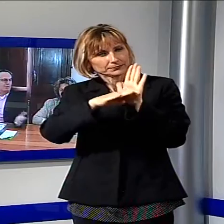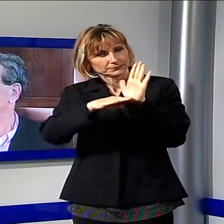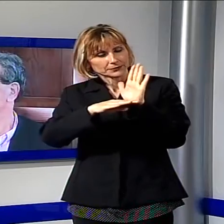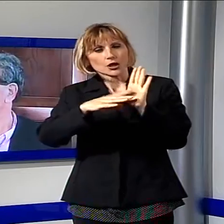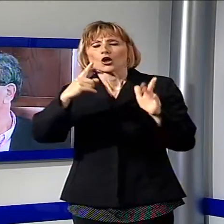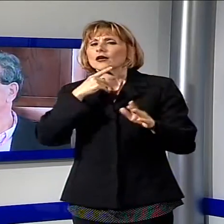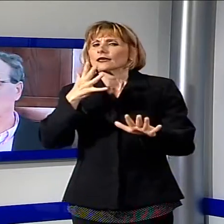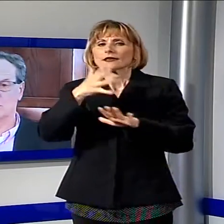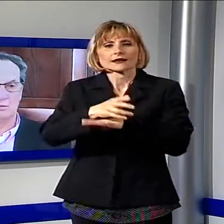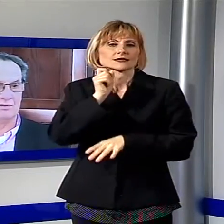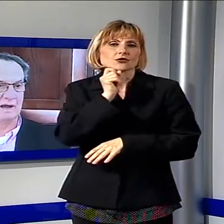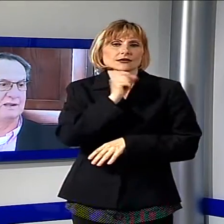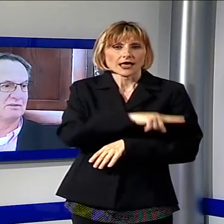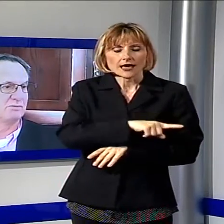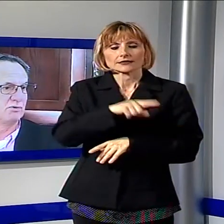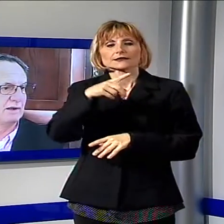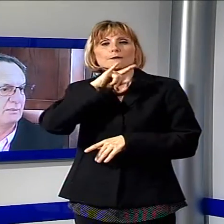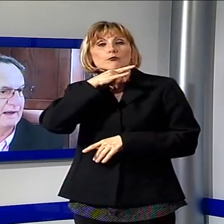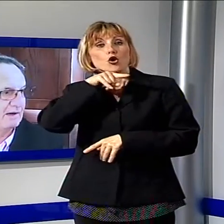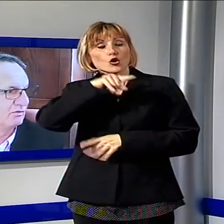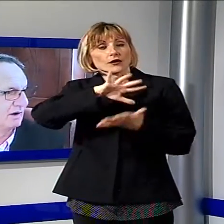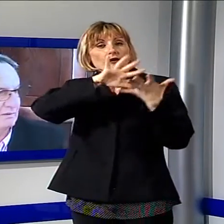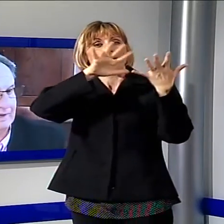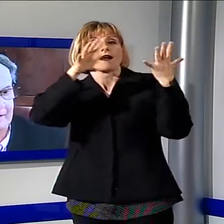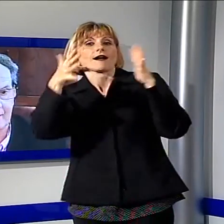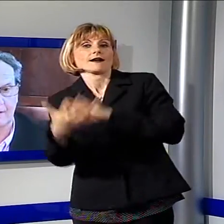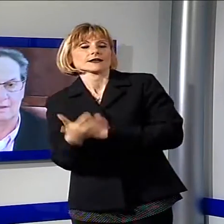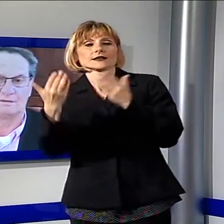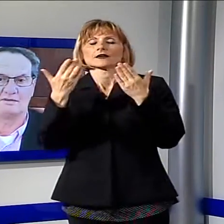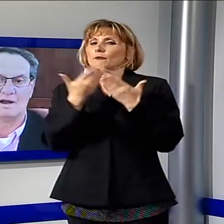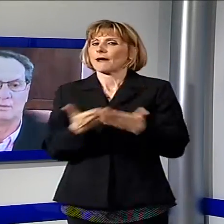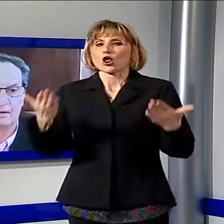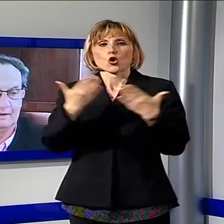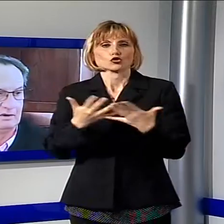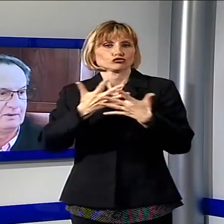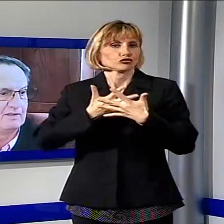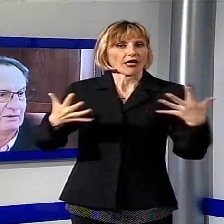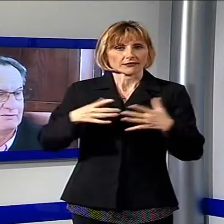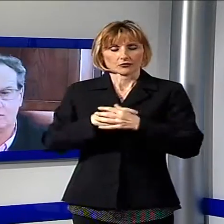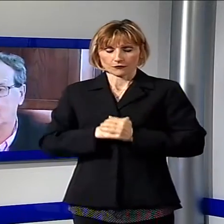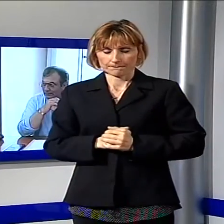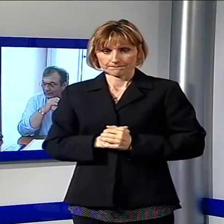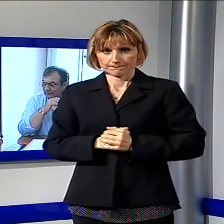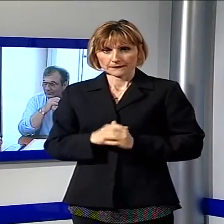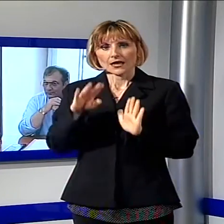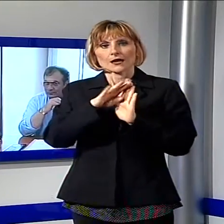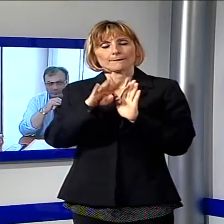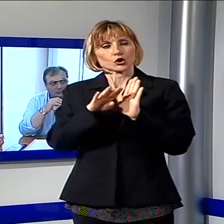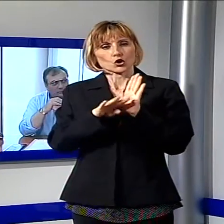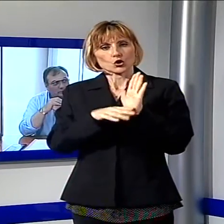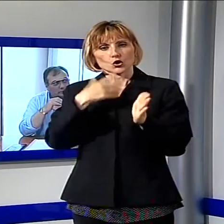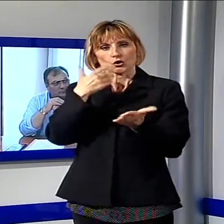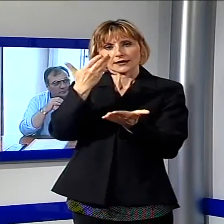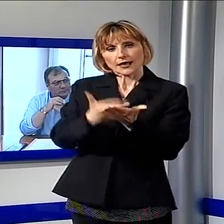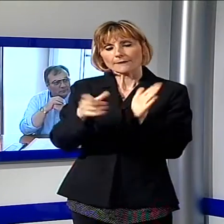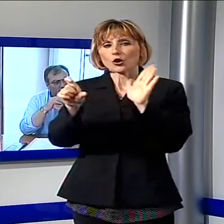tutte ad ingresso gratuito che trasformano per un mese la città della Piana in un grande palcoscenico. Il programma è stato presentato in comune